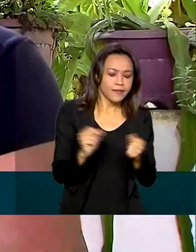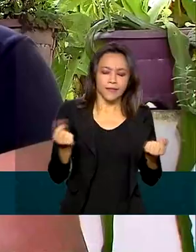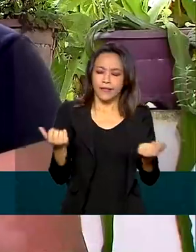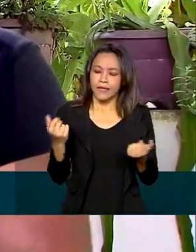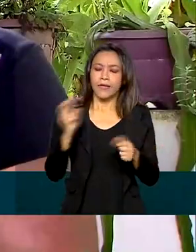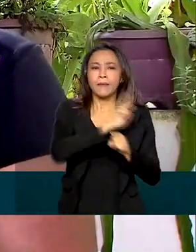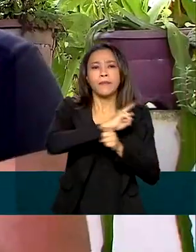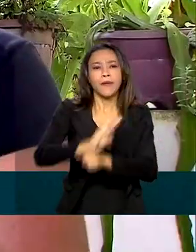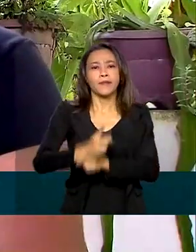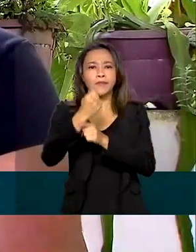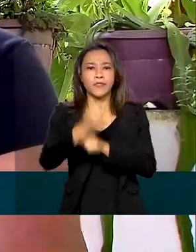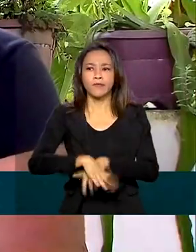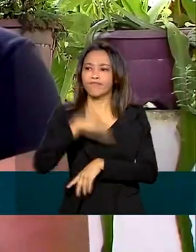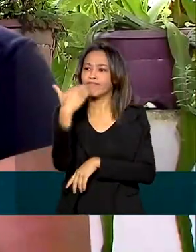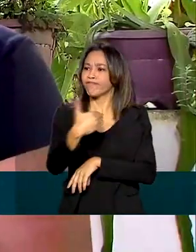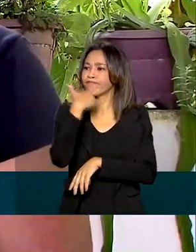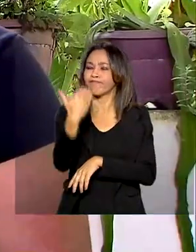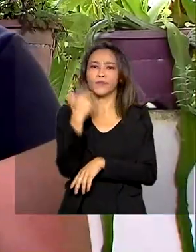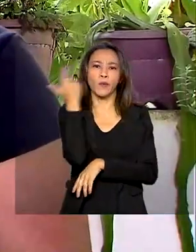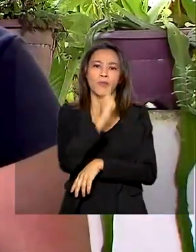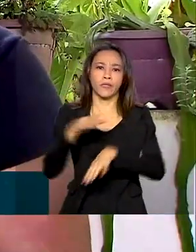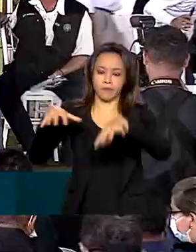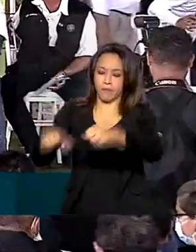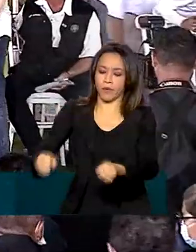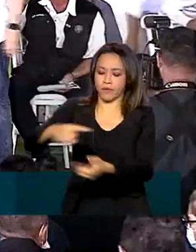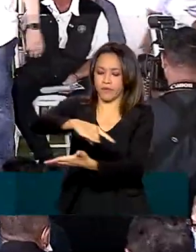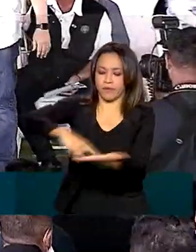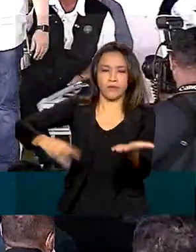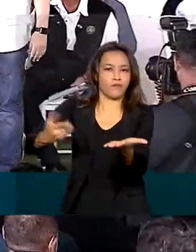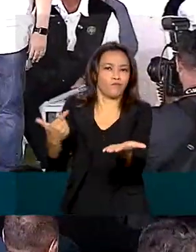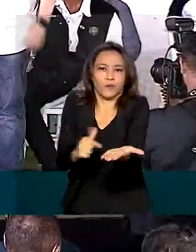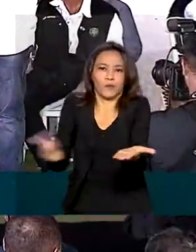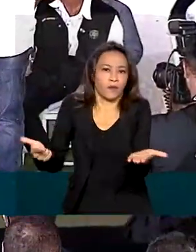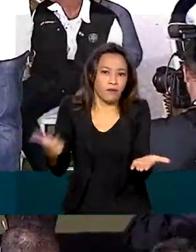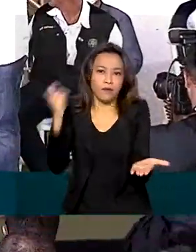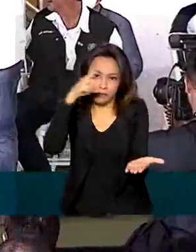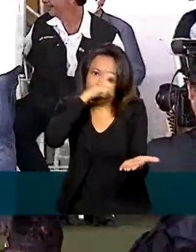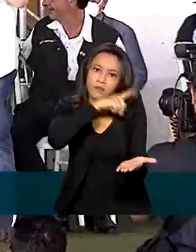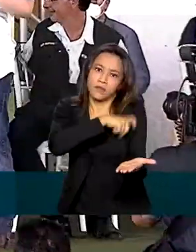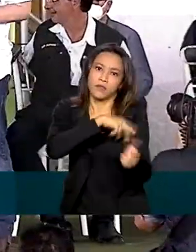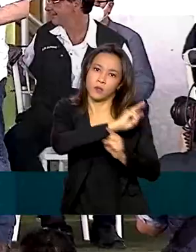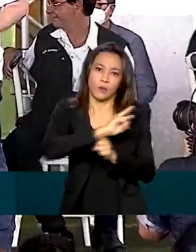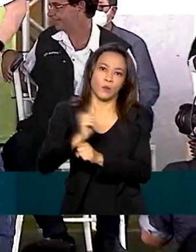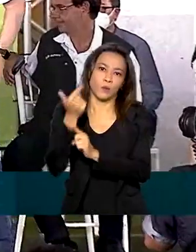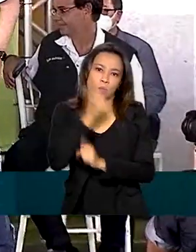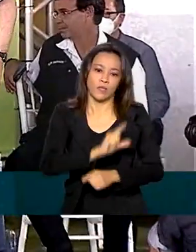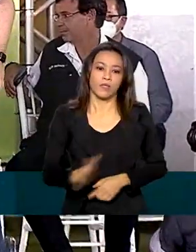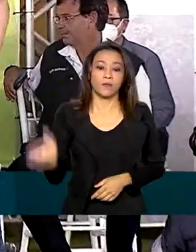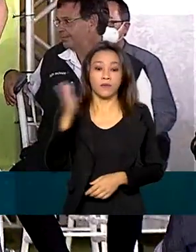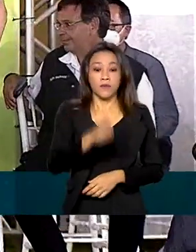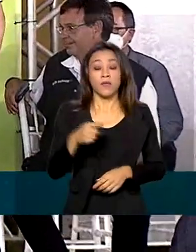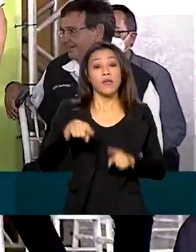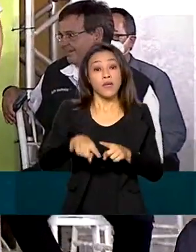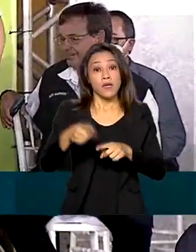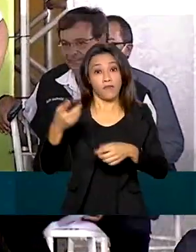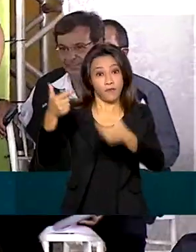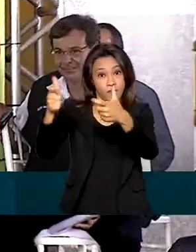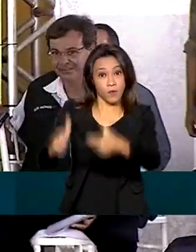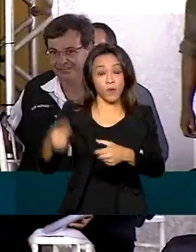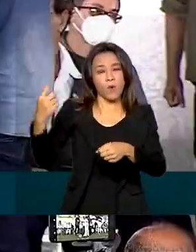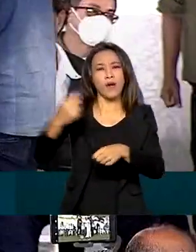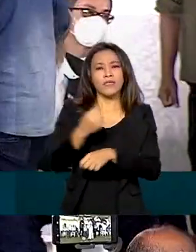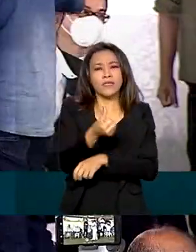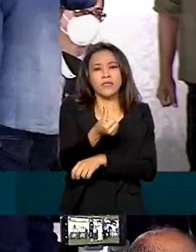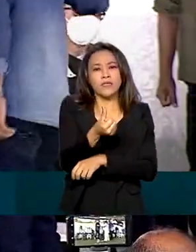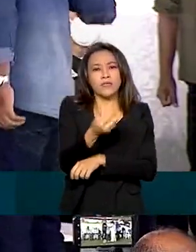fazer um empréstimo, e aí não tem como, sem o título não tem jeito. Bolsonaro esteve no município, que fica a quase 600 quilômetros da